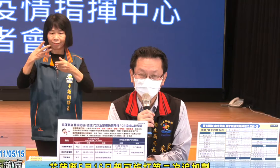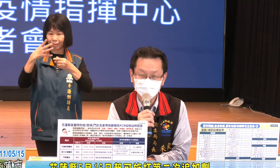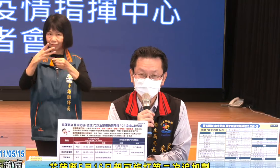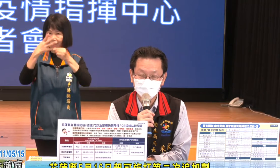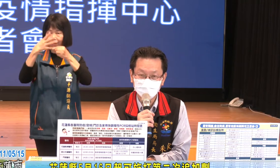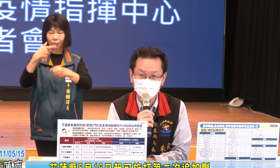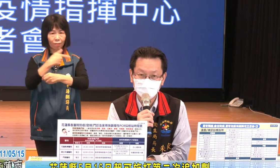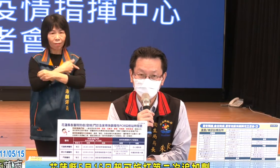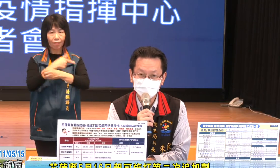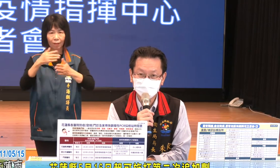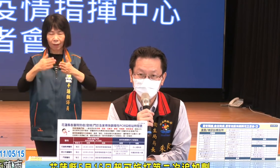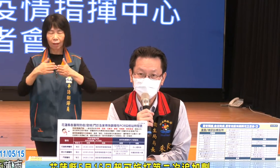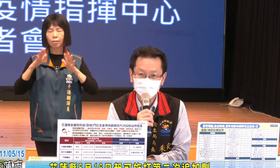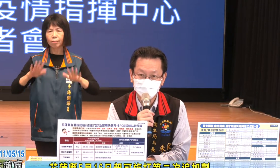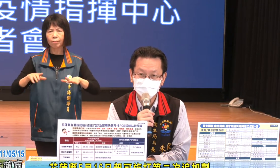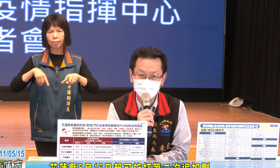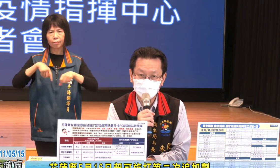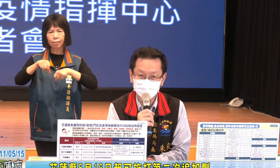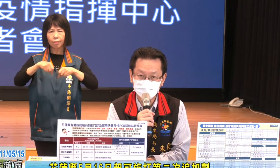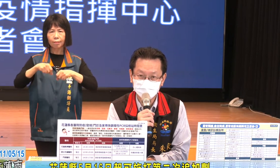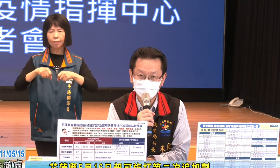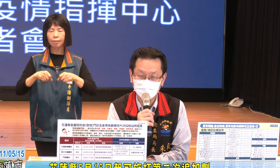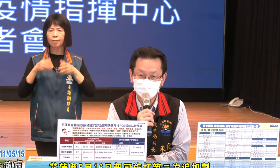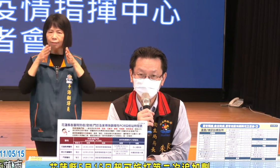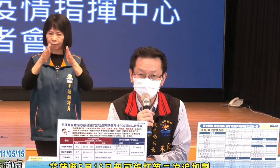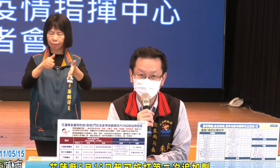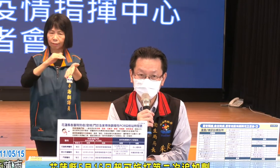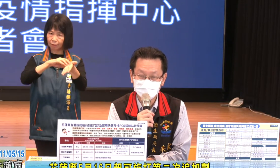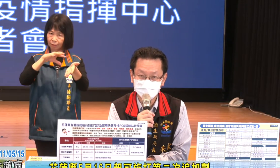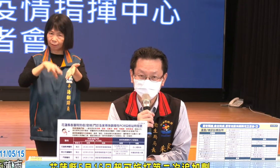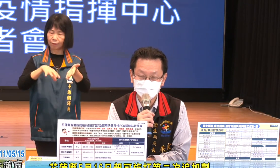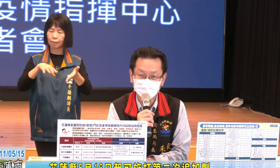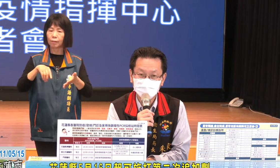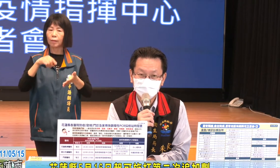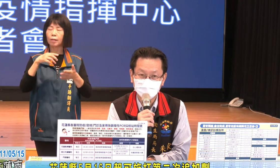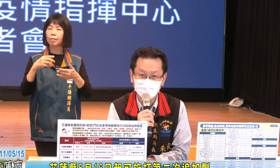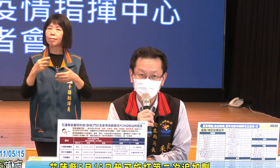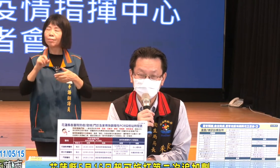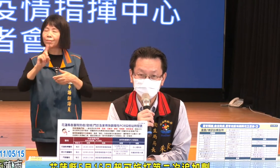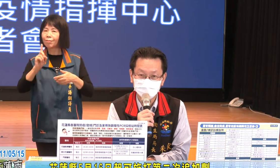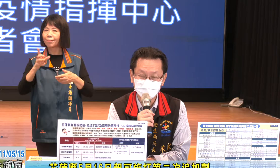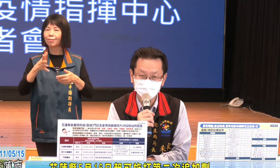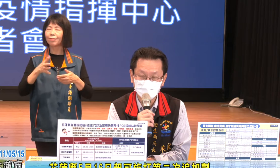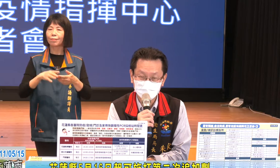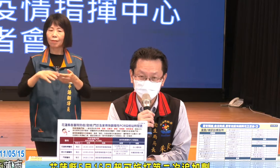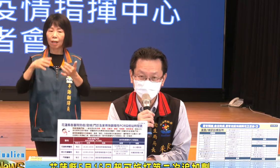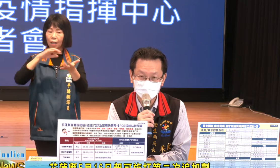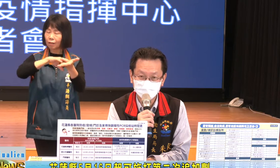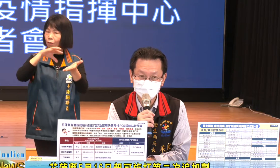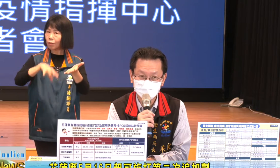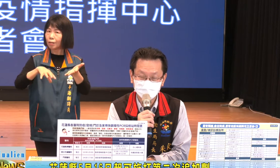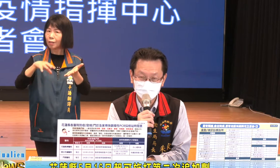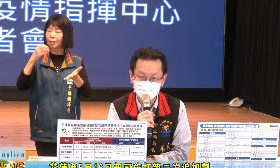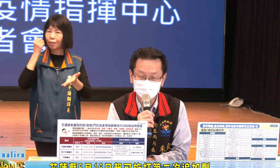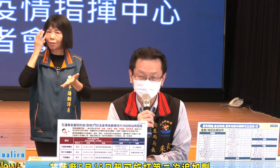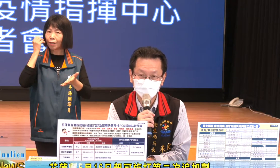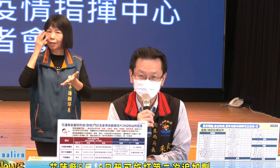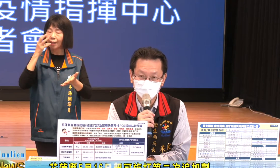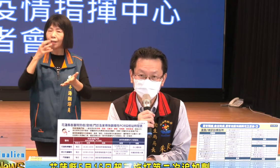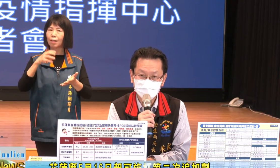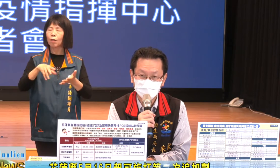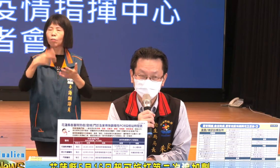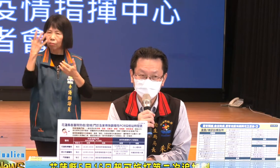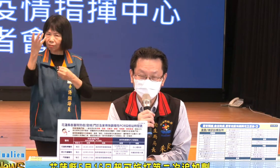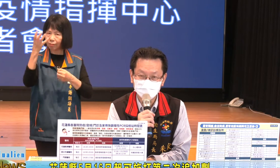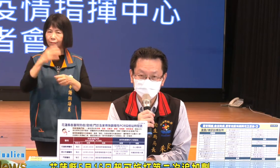那我們目前的規劃還是在我們的醫療院所因為畢竟醫療院所在花蓮每個地方都